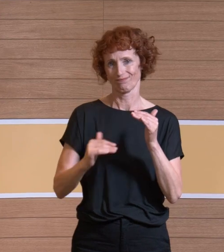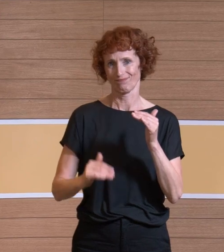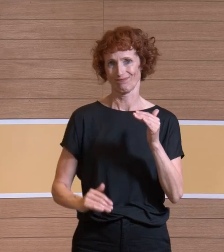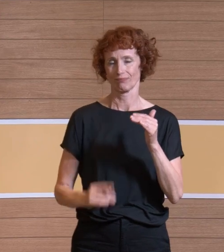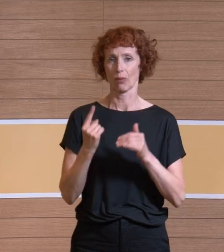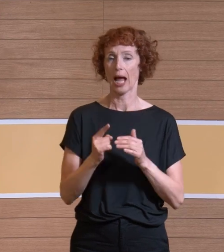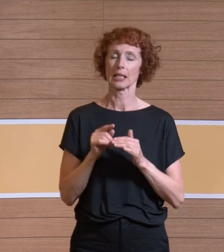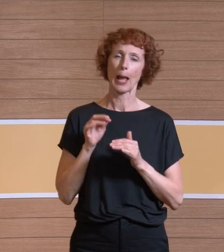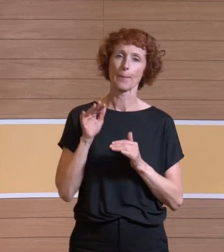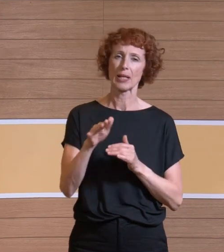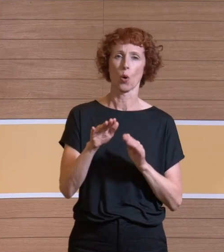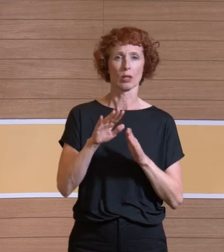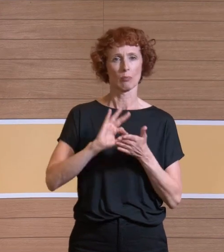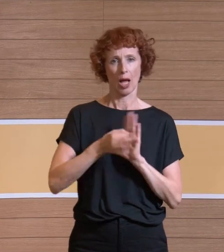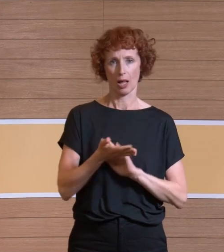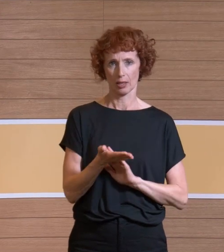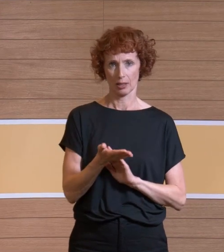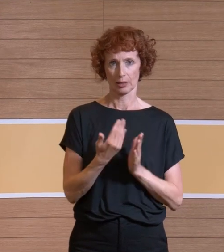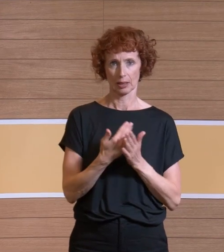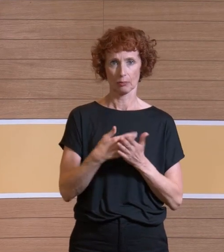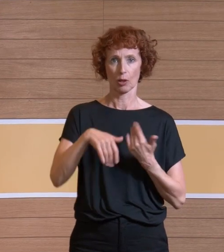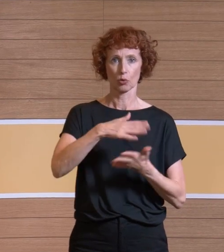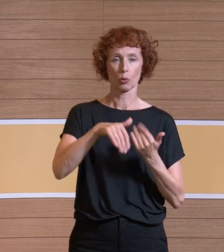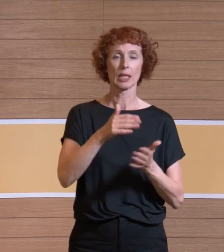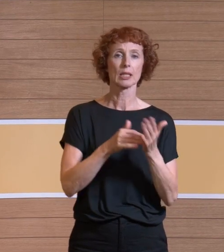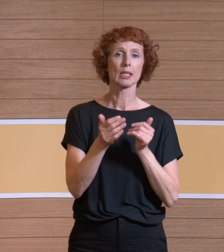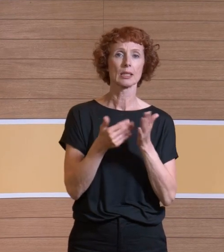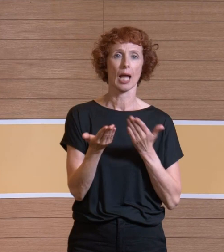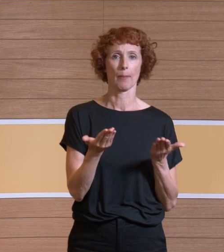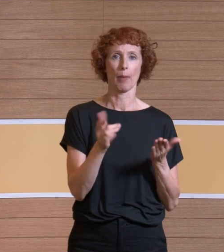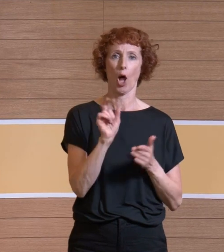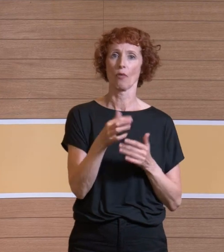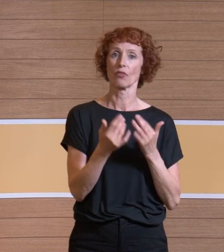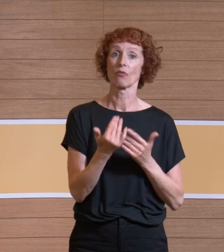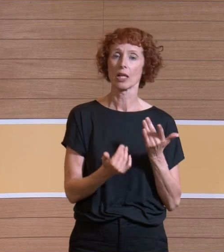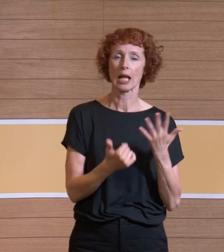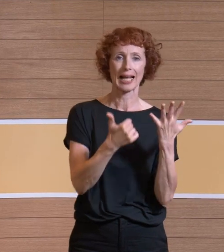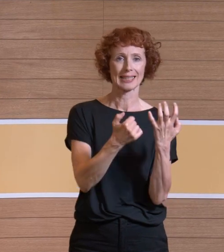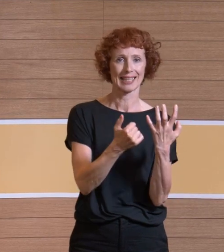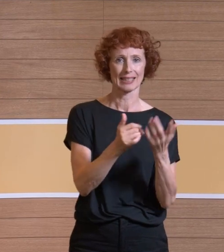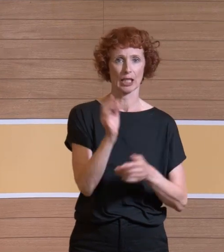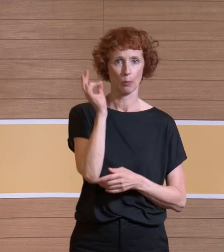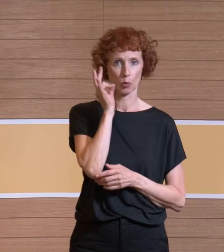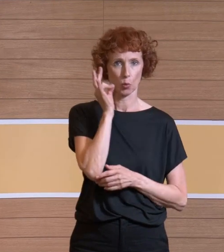-Fache. Und dann kommen wir bei den turbulenten Systemen auf 60 Minuten, weil einmal die Konzentration